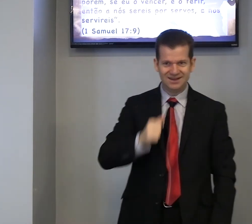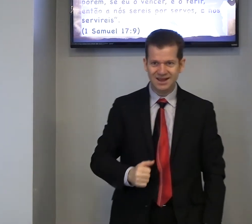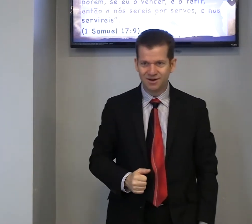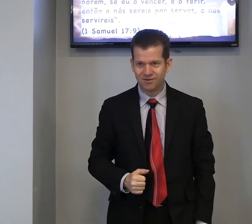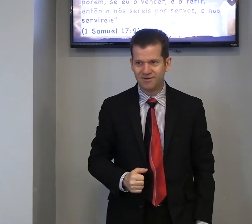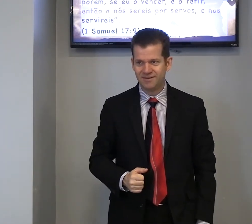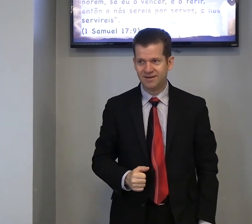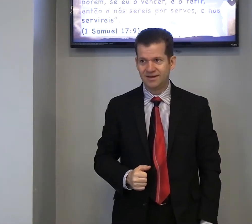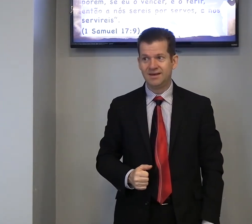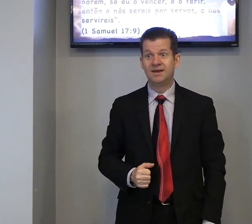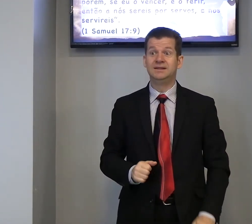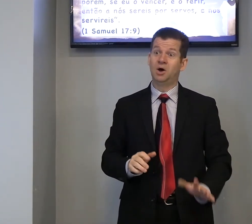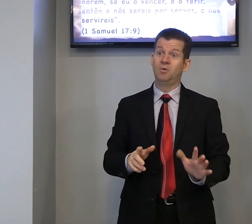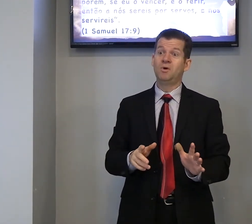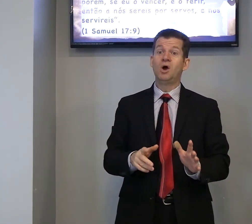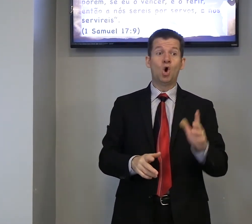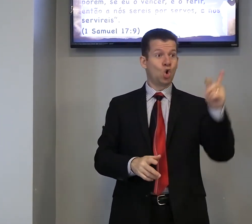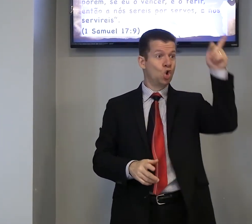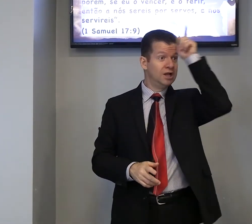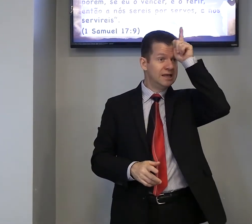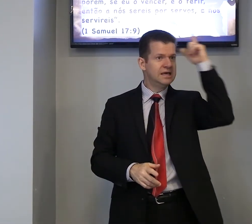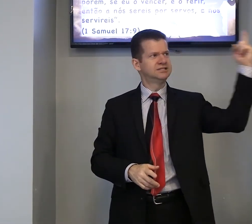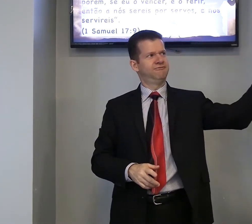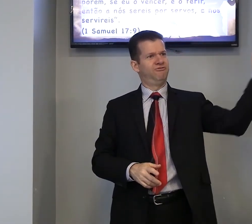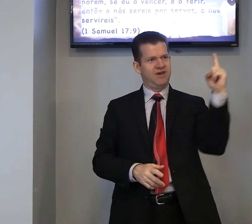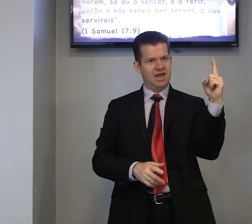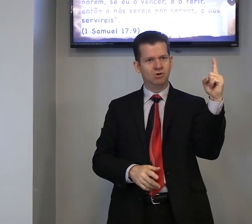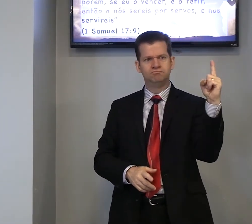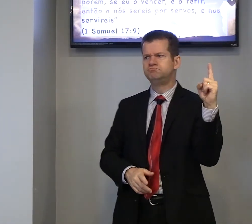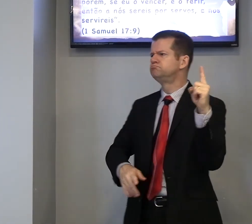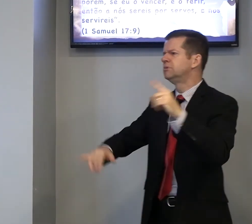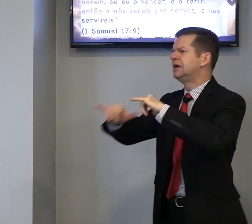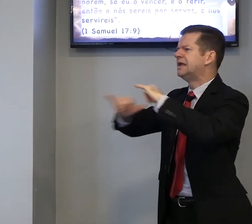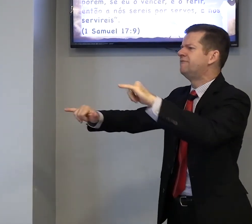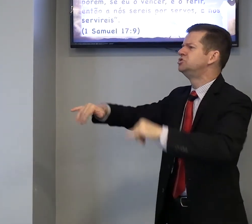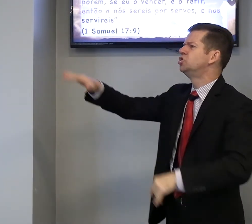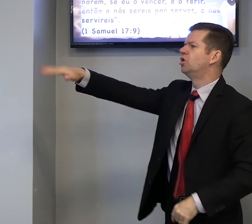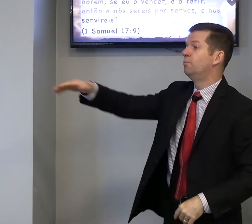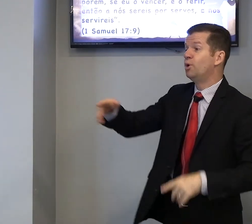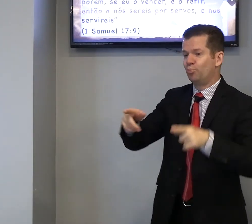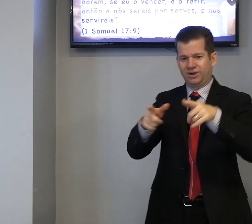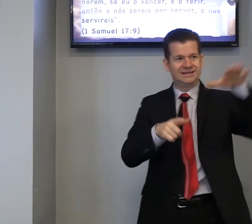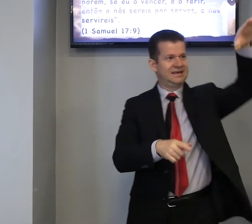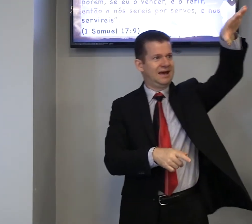entenderam? Então, Golias, veio, e avisou, porque tinha,